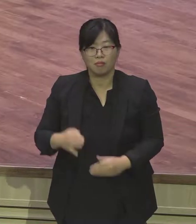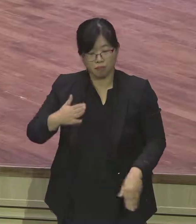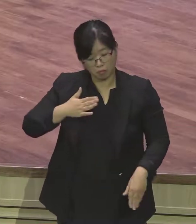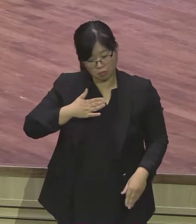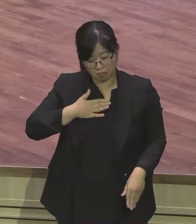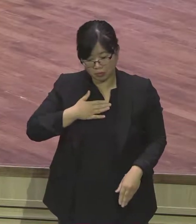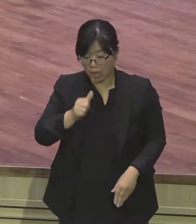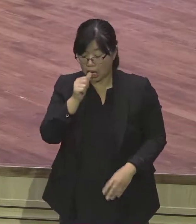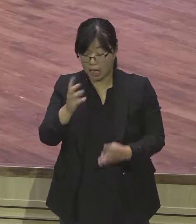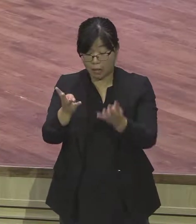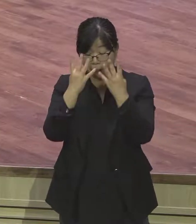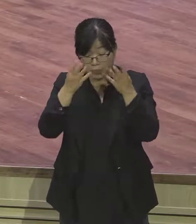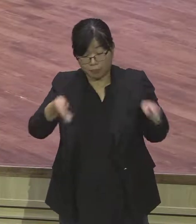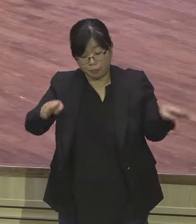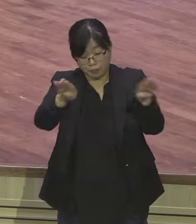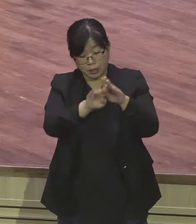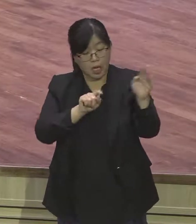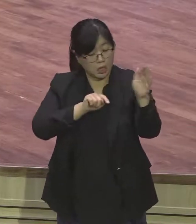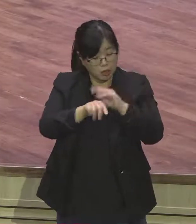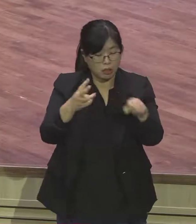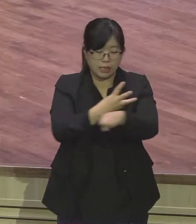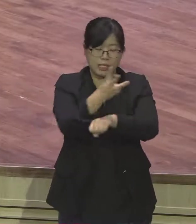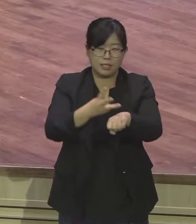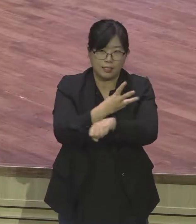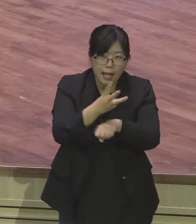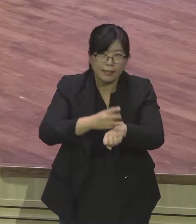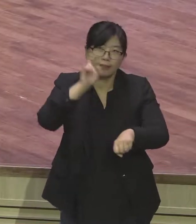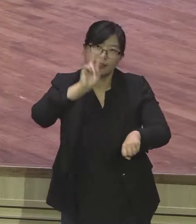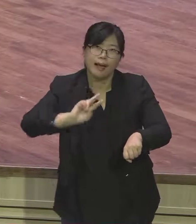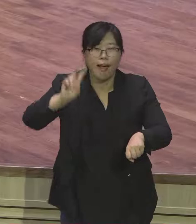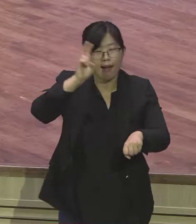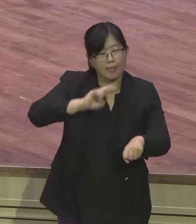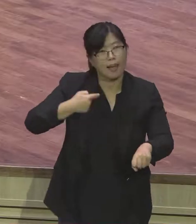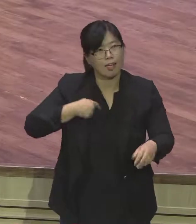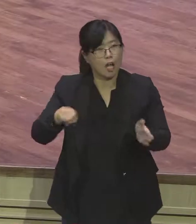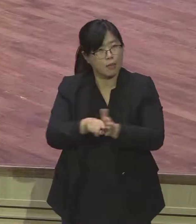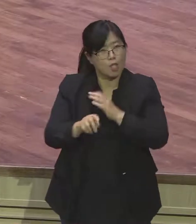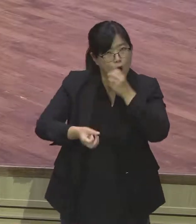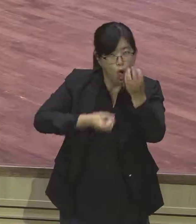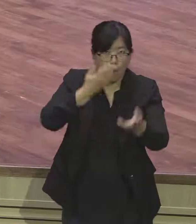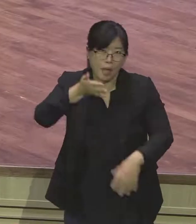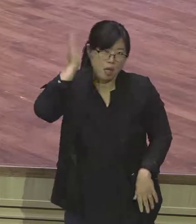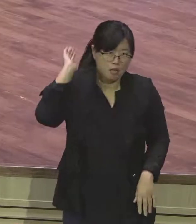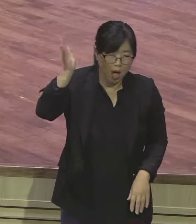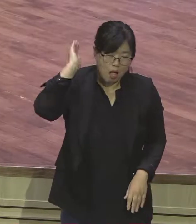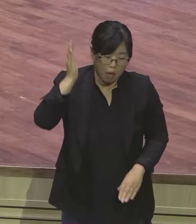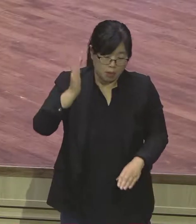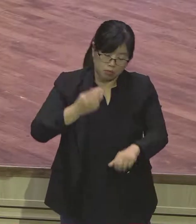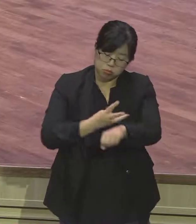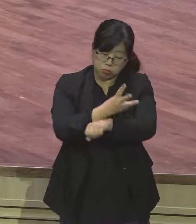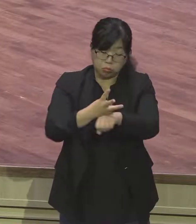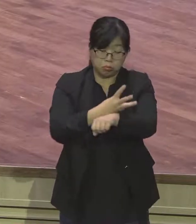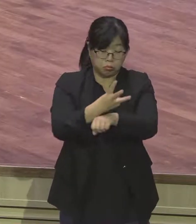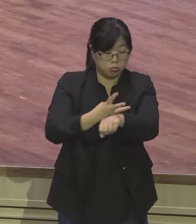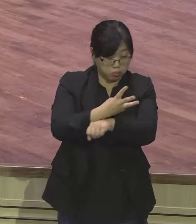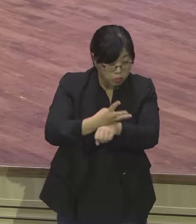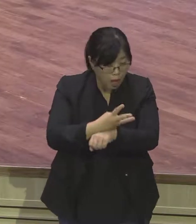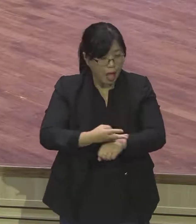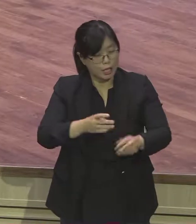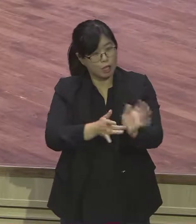간증하고 찬양하고 메시지하고 한 4, 5명 가서 그렇게 하고 오는 거예요. 몰라요. 난 누군지도 그런데